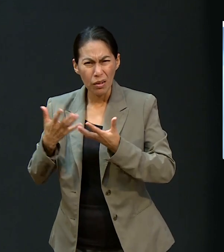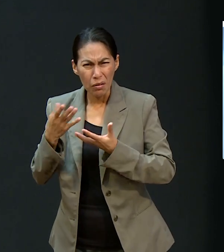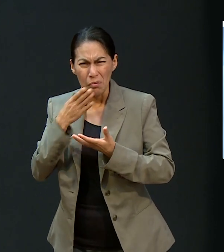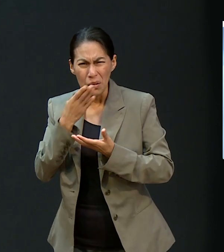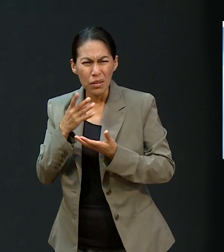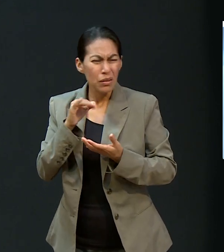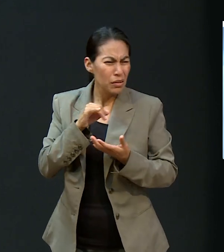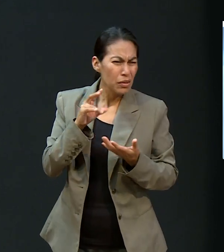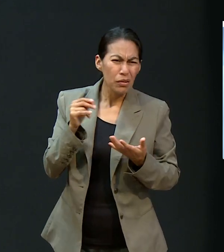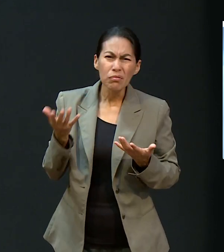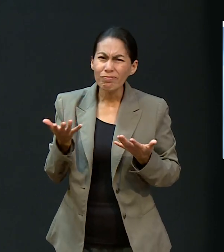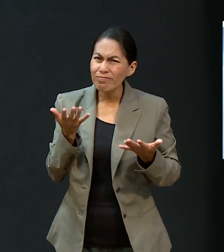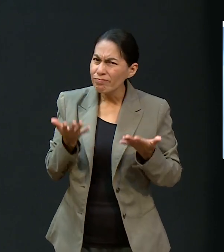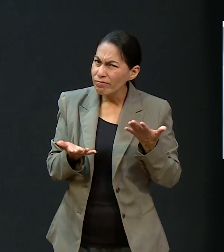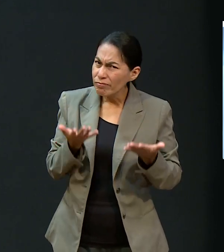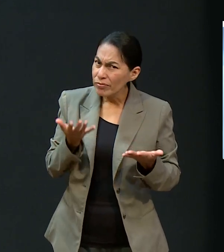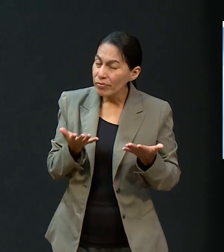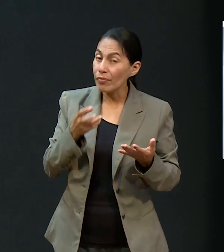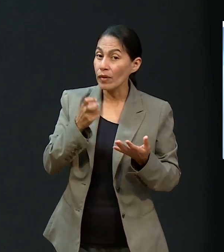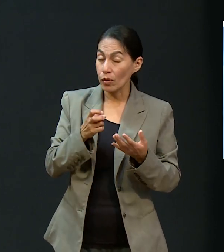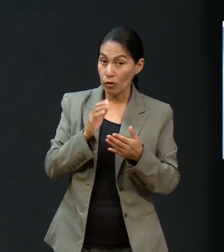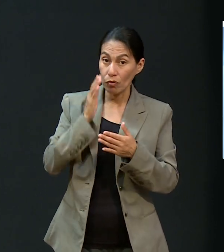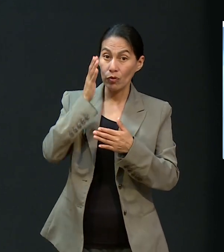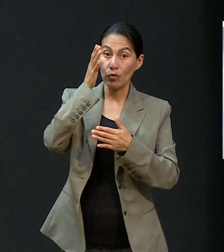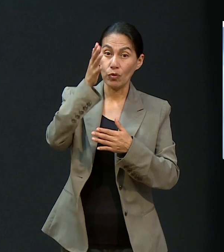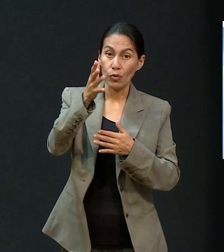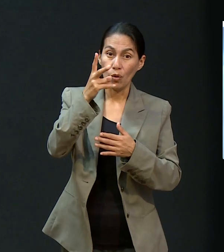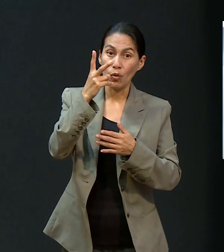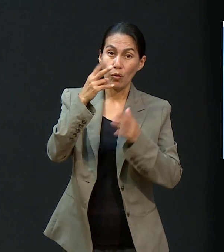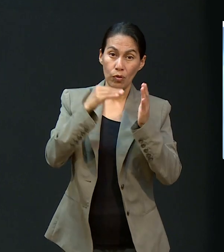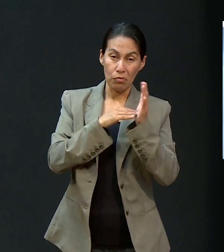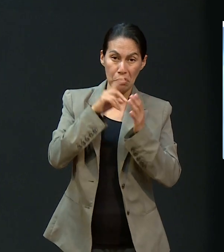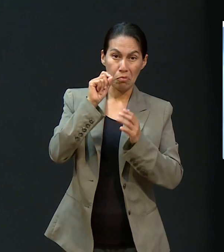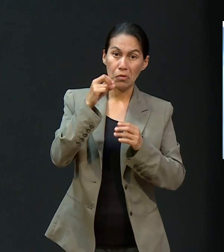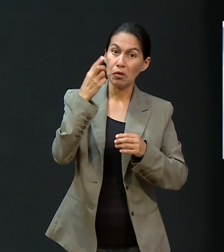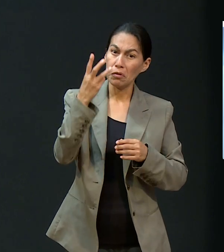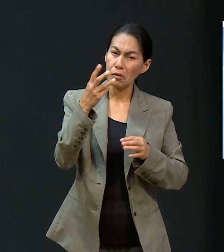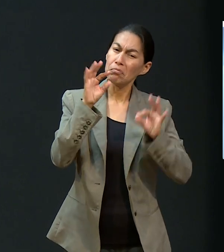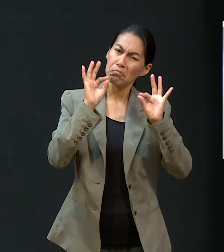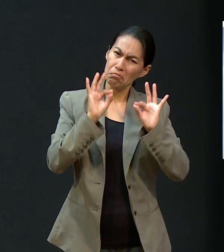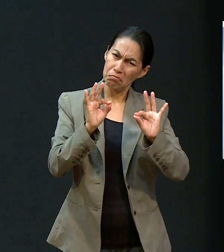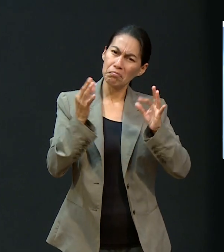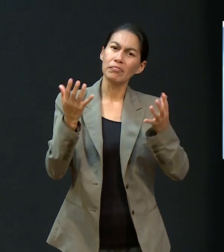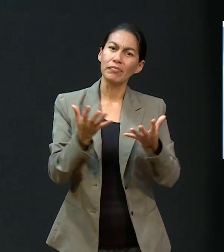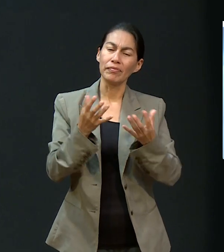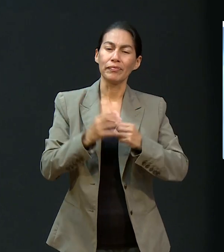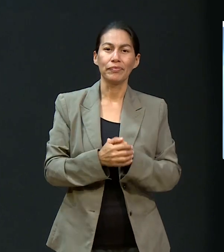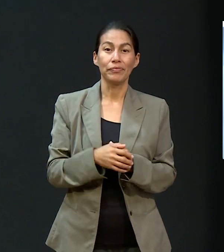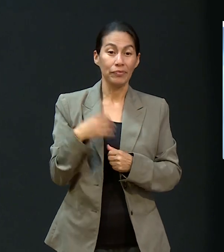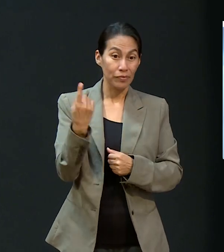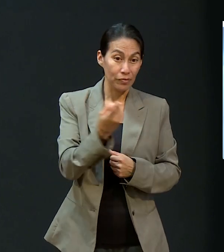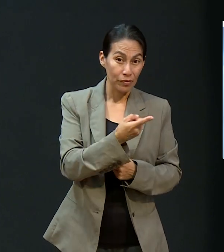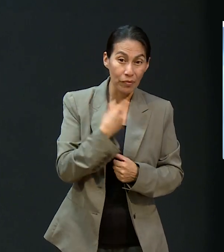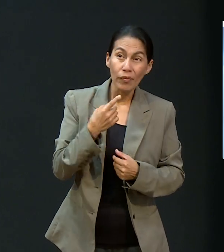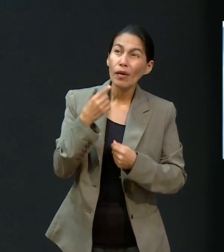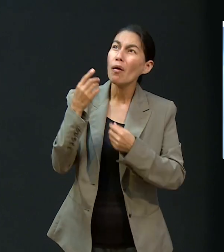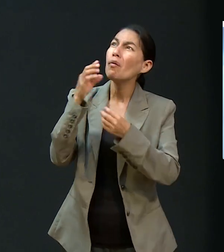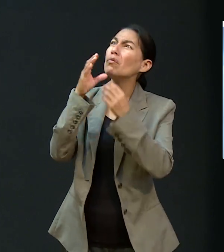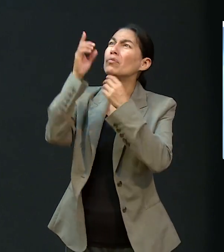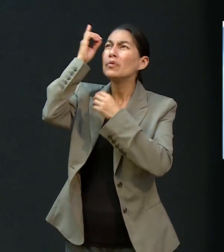que hay que alabar a Dios por todos los beneficios que hemos recibido. Así,